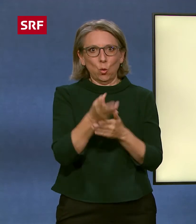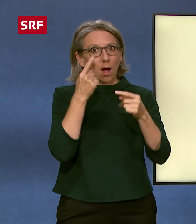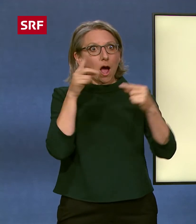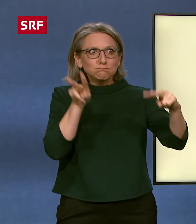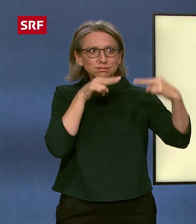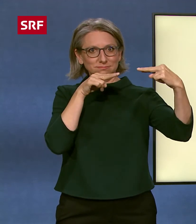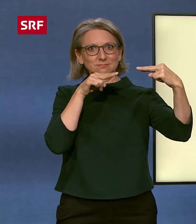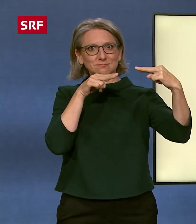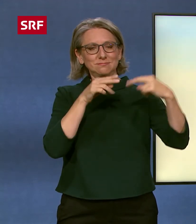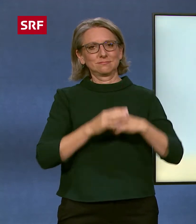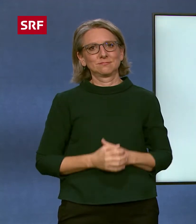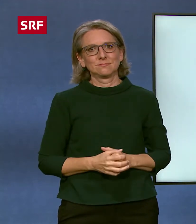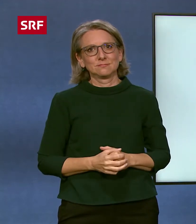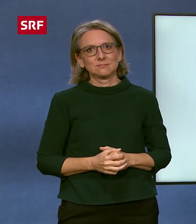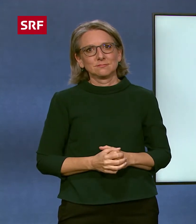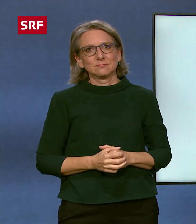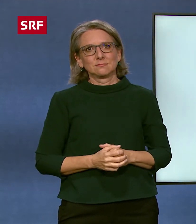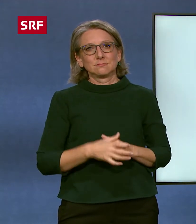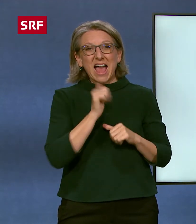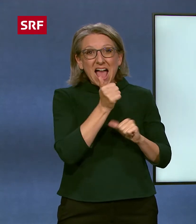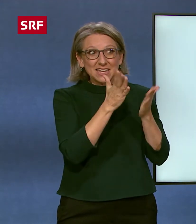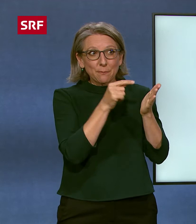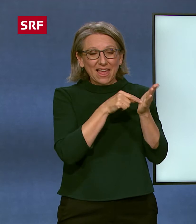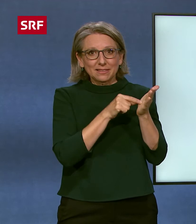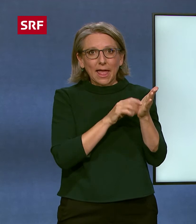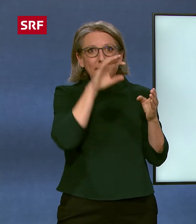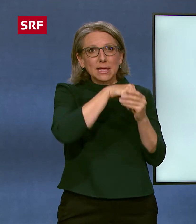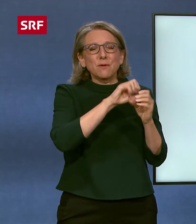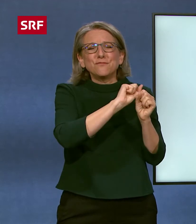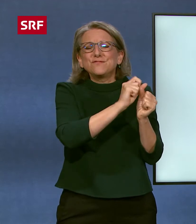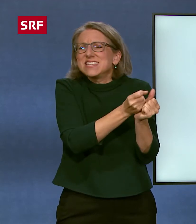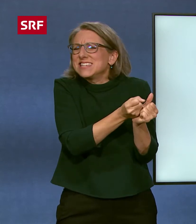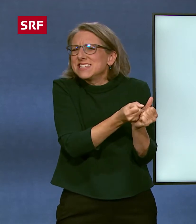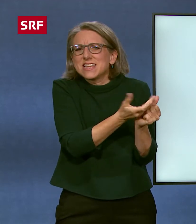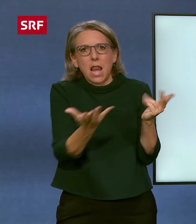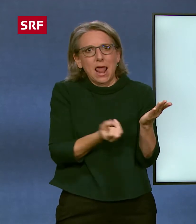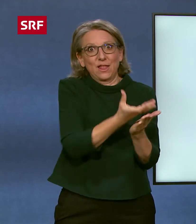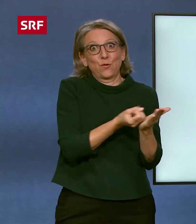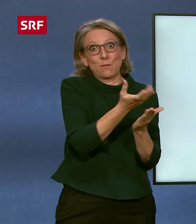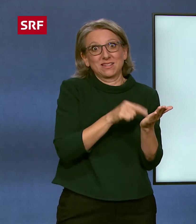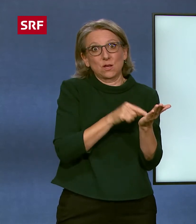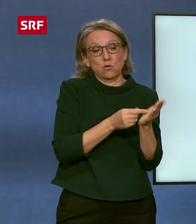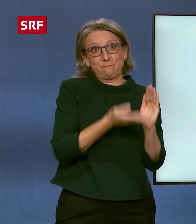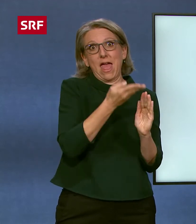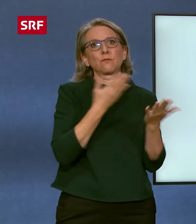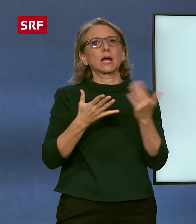haben. In einer einzigen Gebärde stecken meist viel mehr Informationen drin, als in einem gesprochenen Wort.